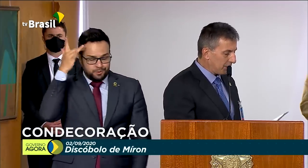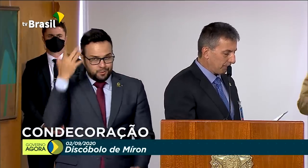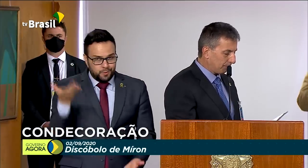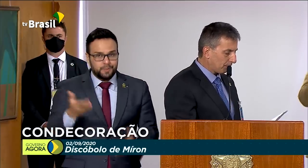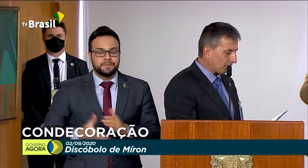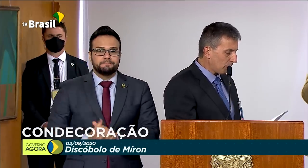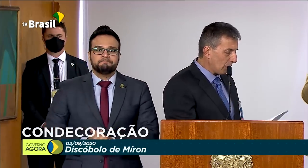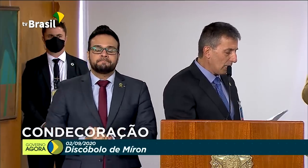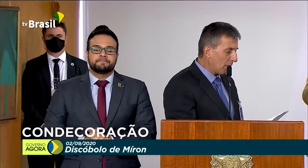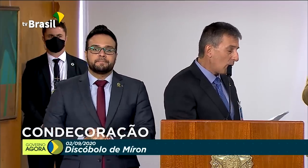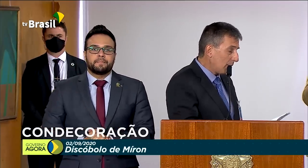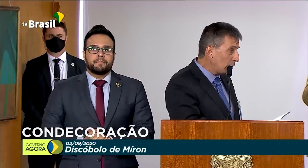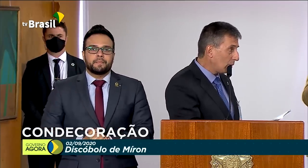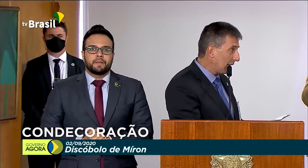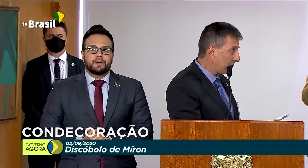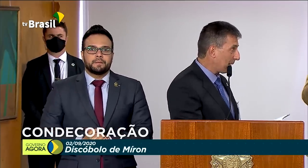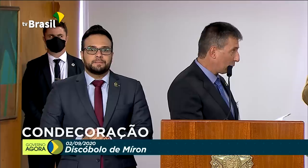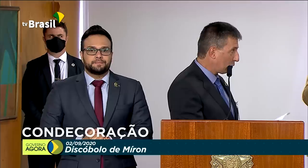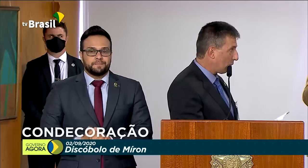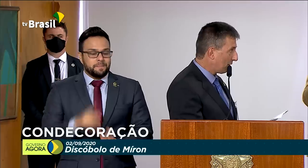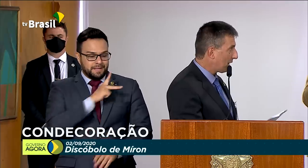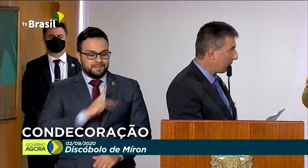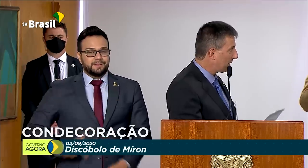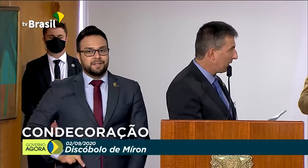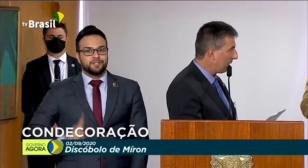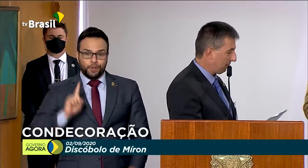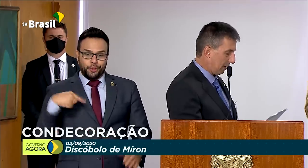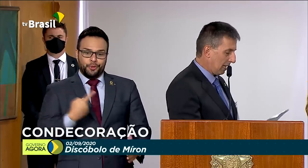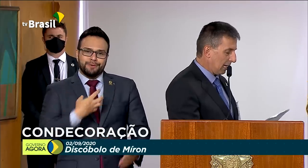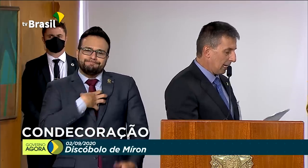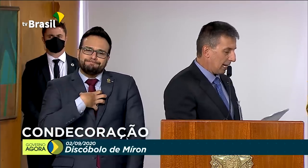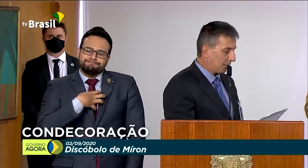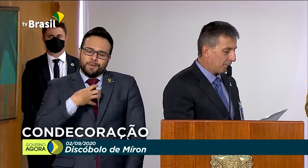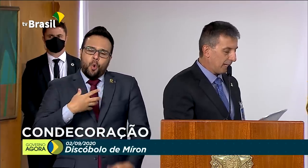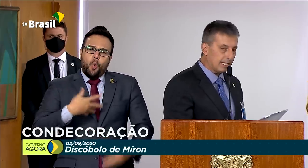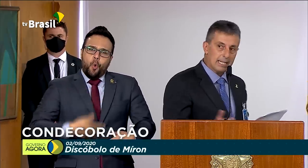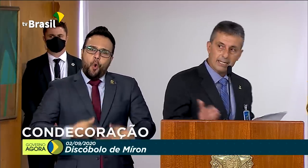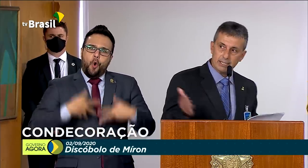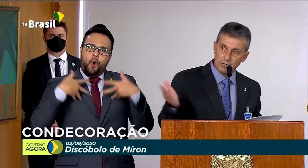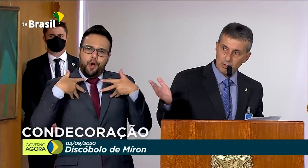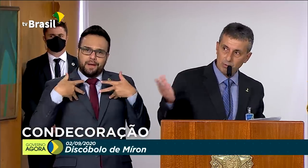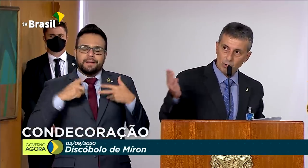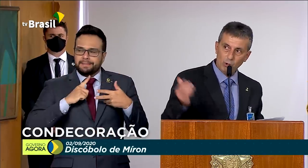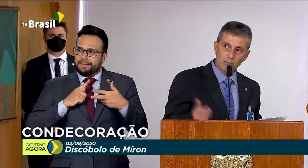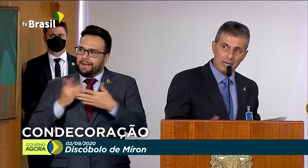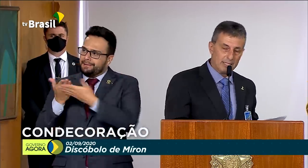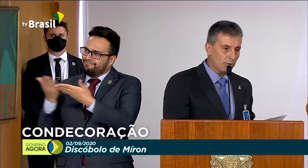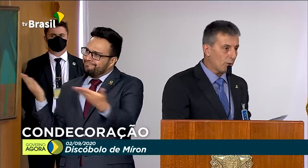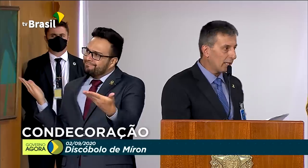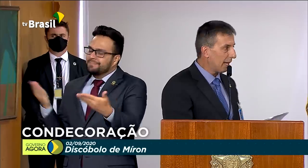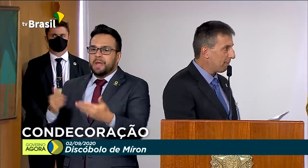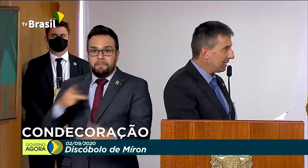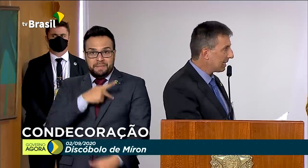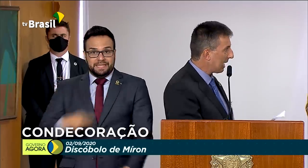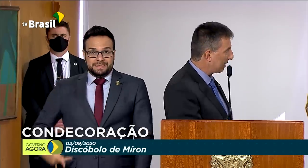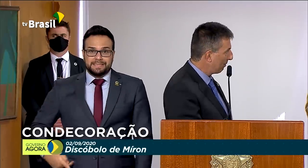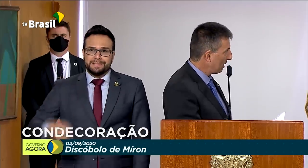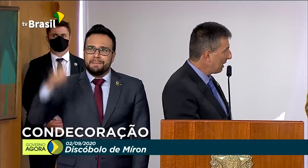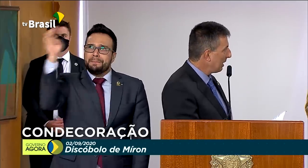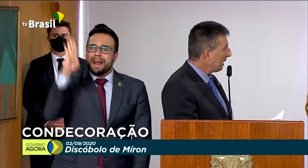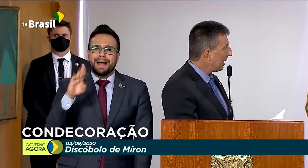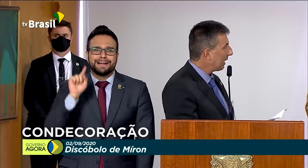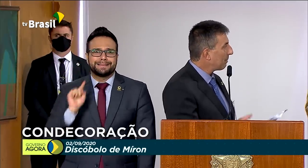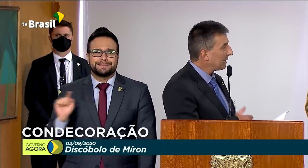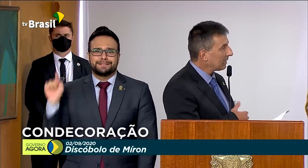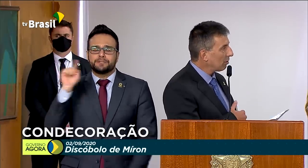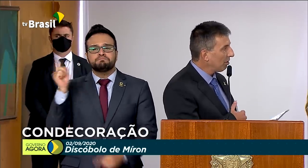Presidente, é uma honra muito grande para todos nós estarmos aqui. As presidências de todo o Brasil estão aqui representadas,